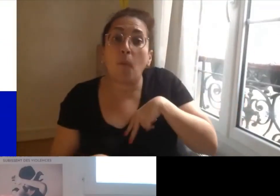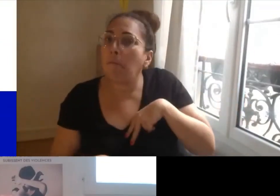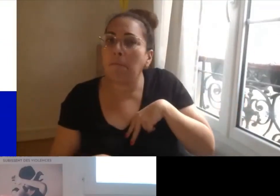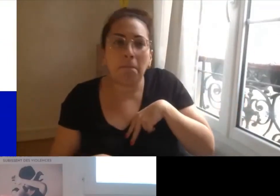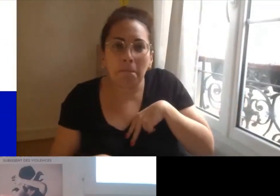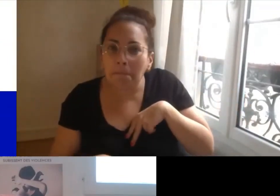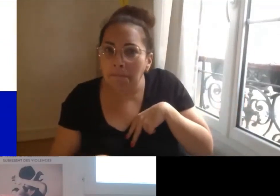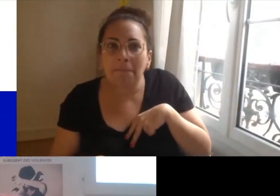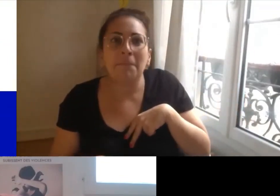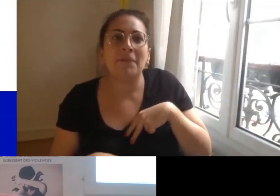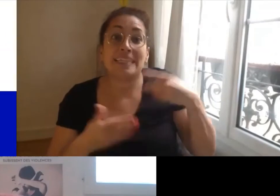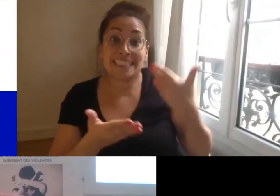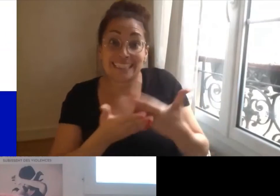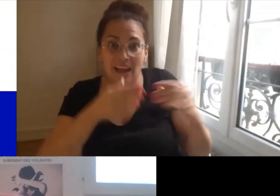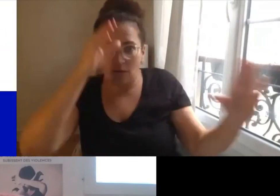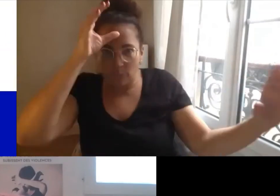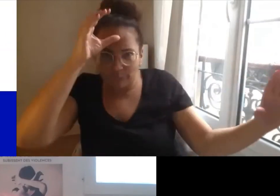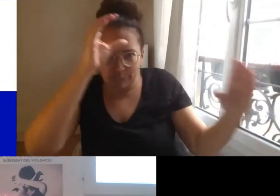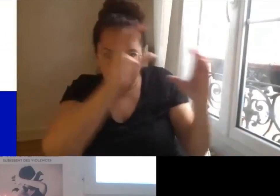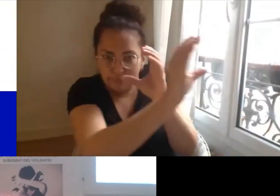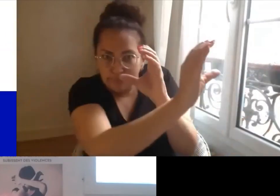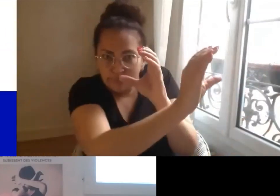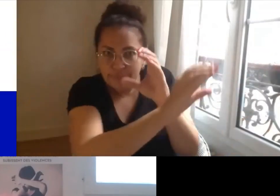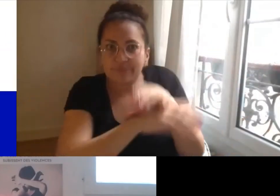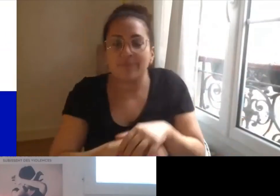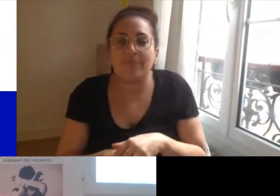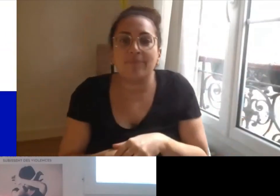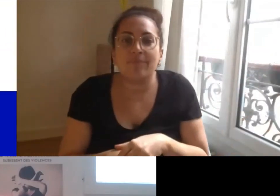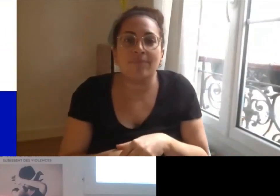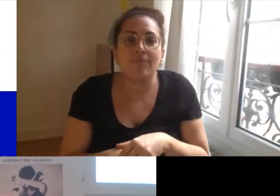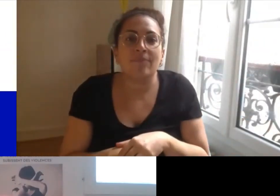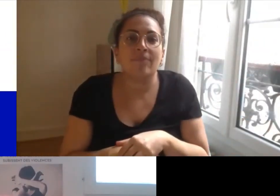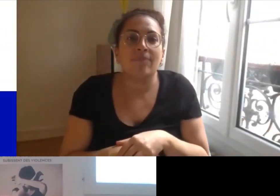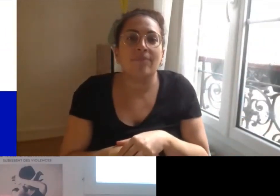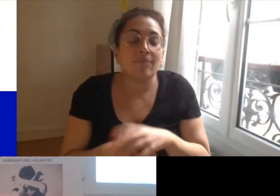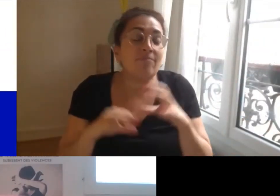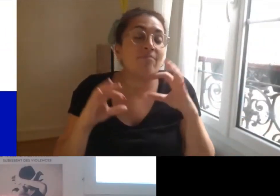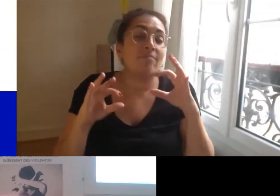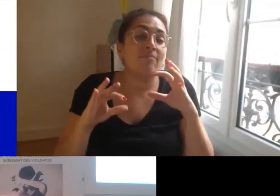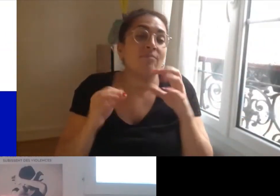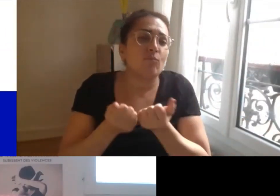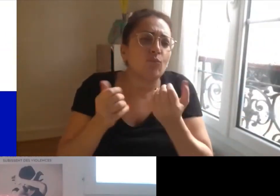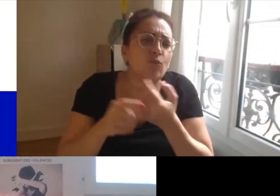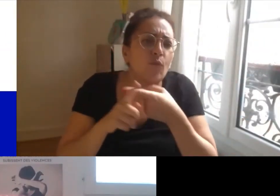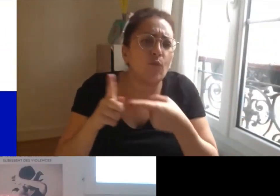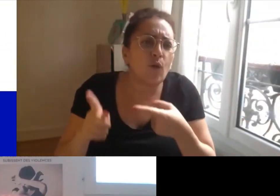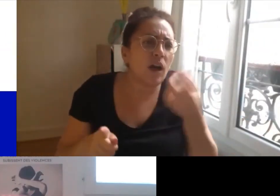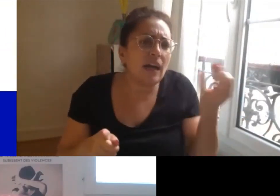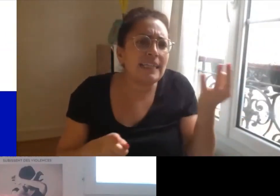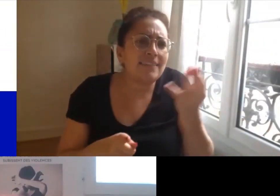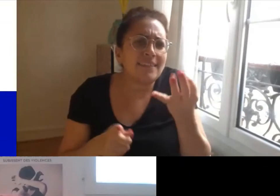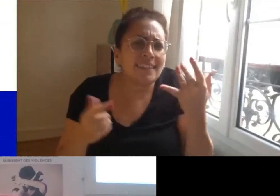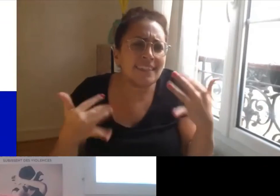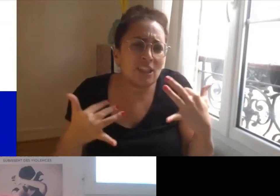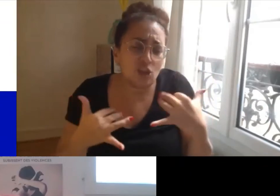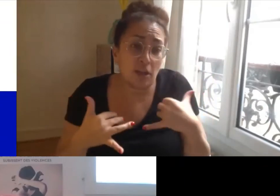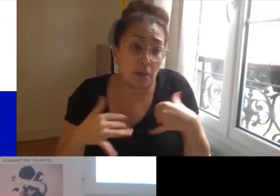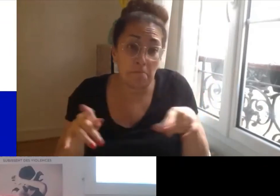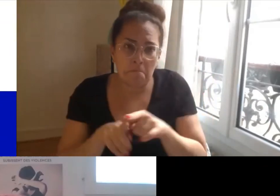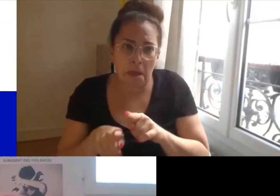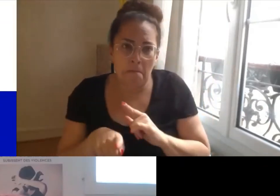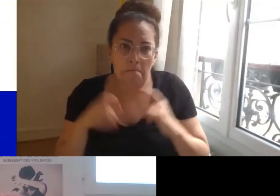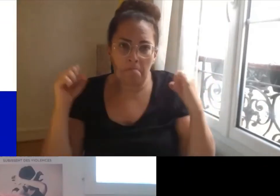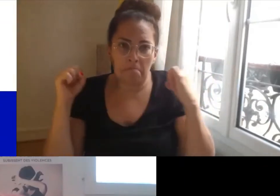nous nous espérons que comme ça a été dit à plusieurs reprises que ces travaux de